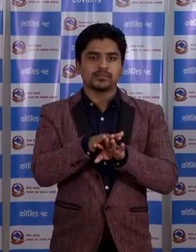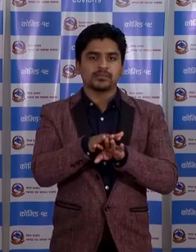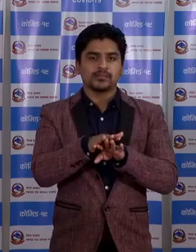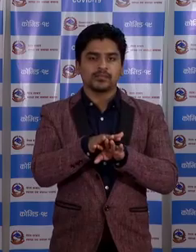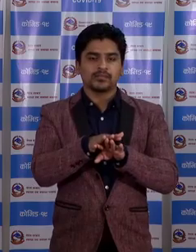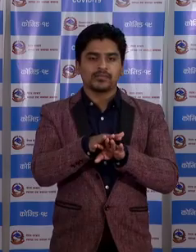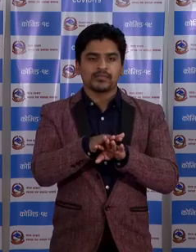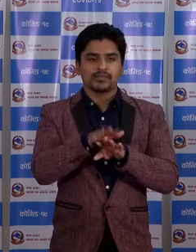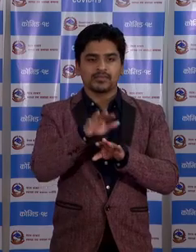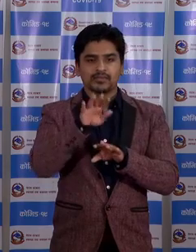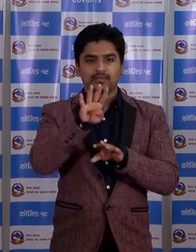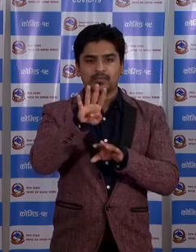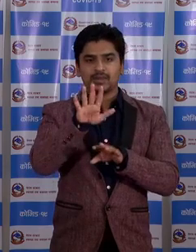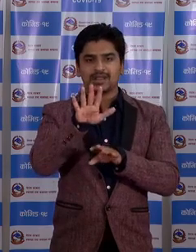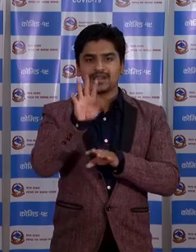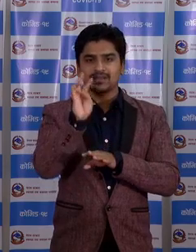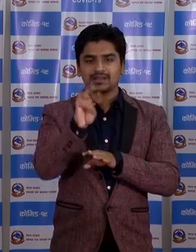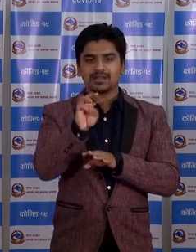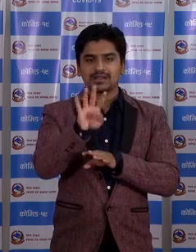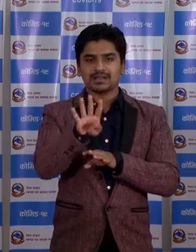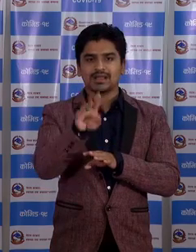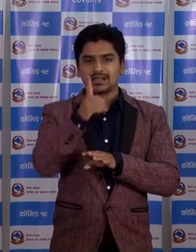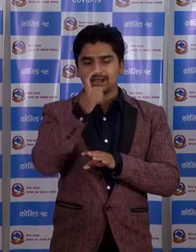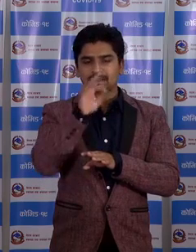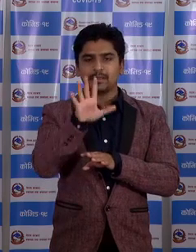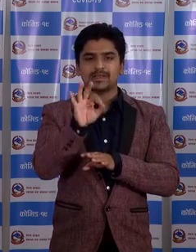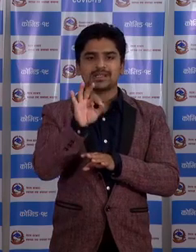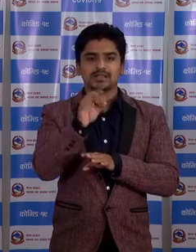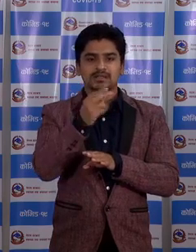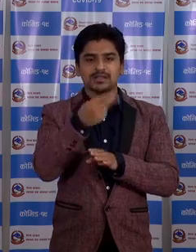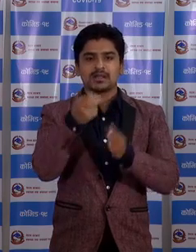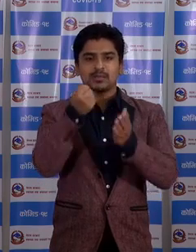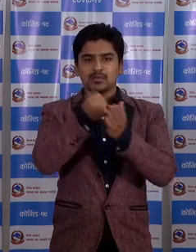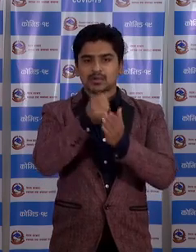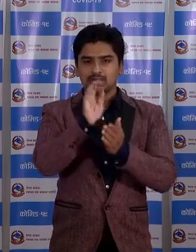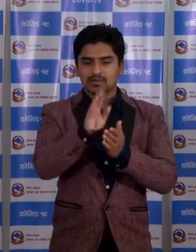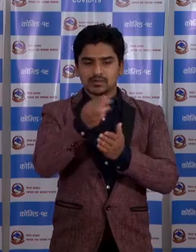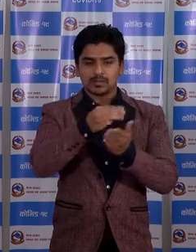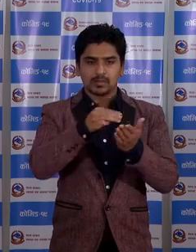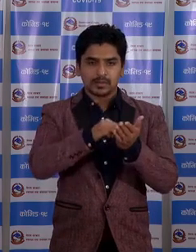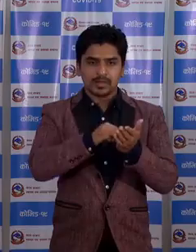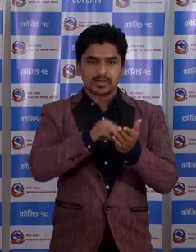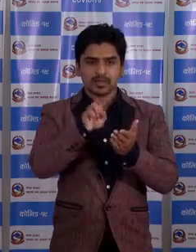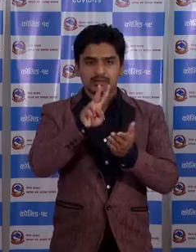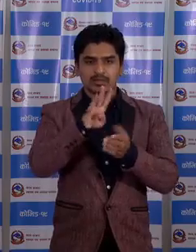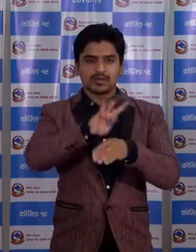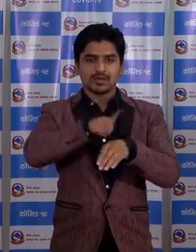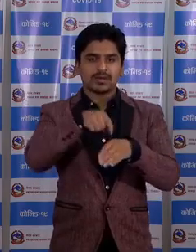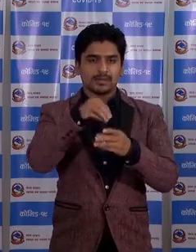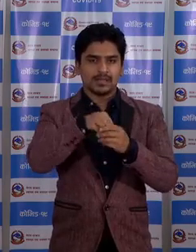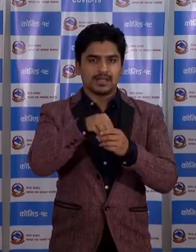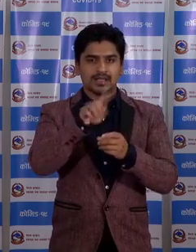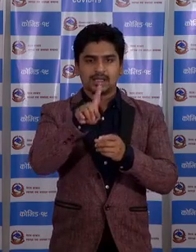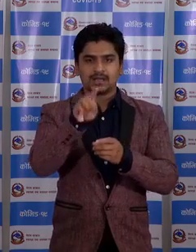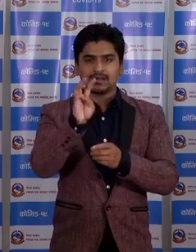लेग्त्यकों संख्या 4575 पोगे को छो चसमत्दे कतो 24 गंटामा